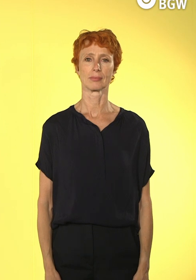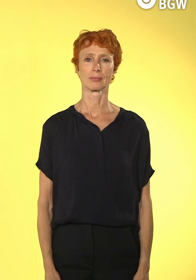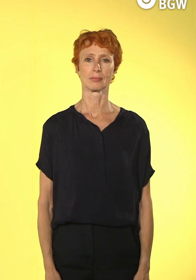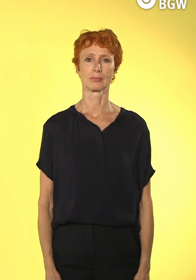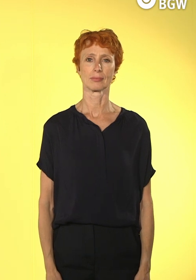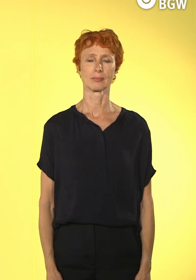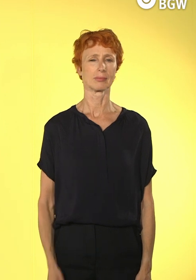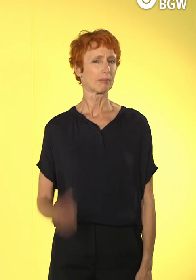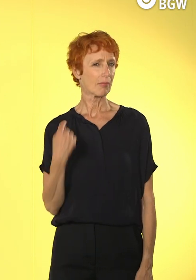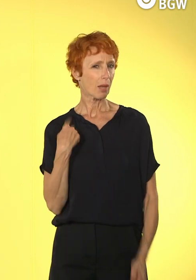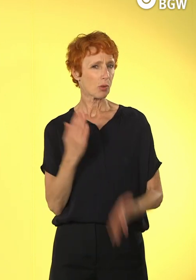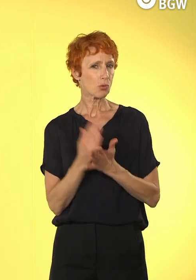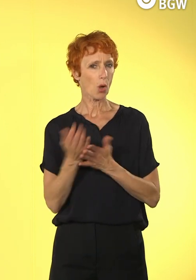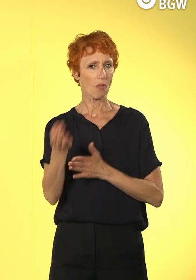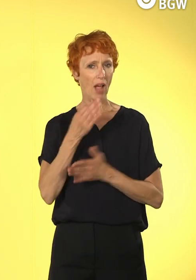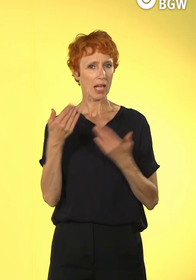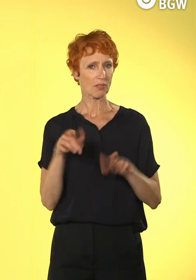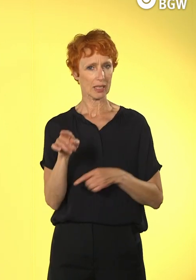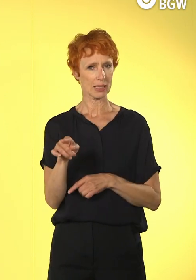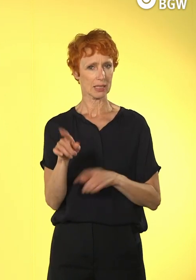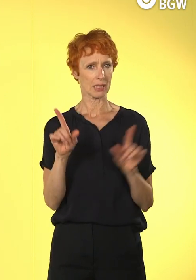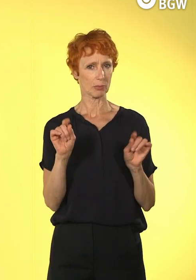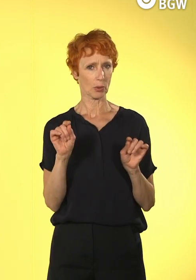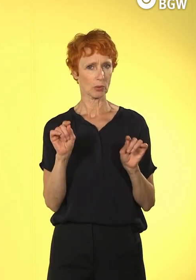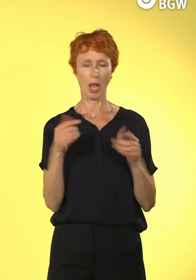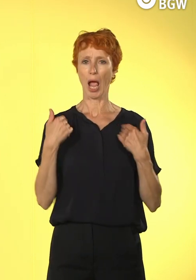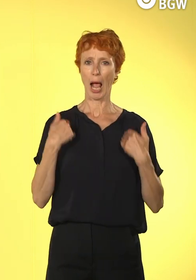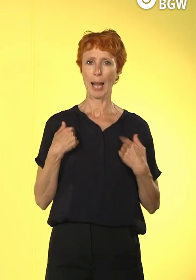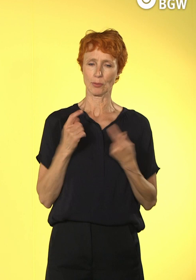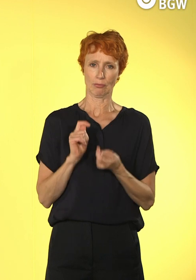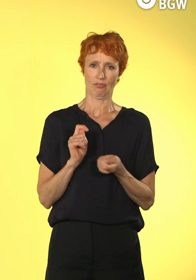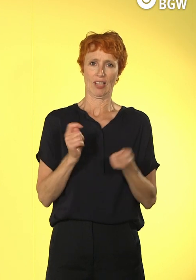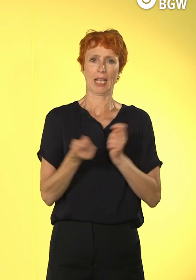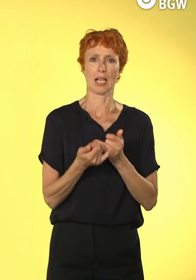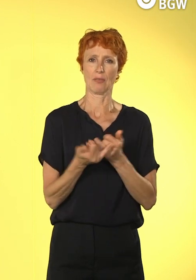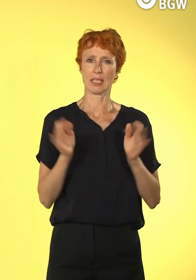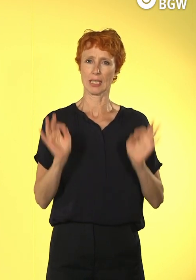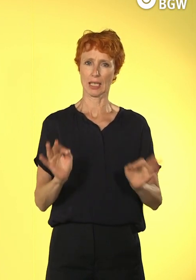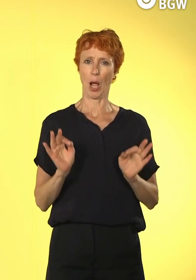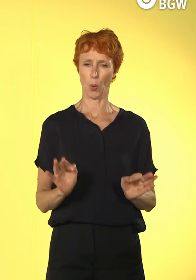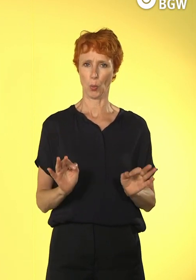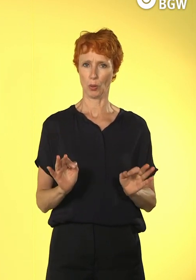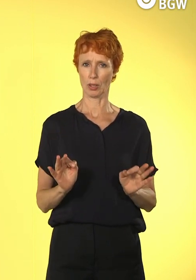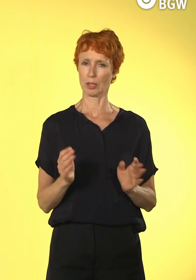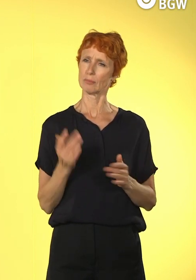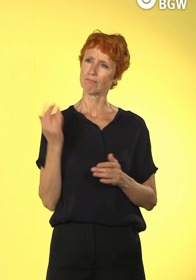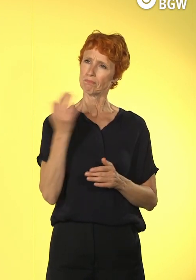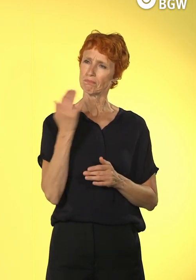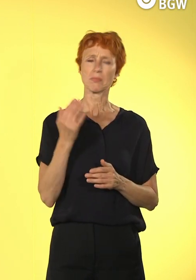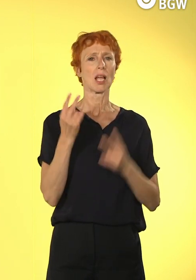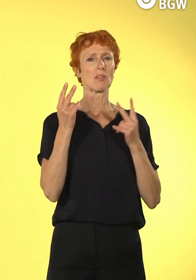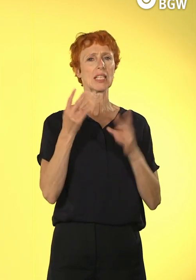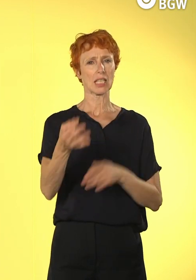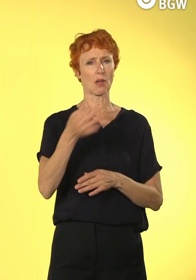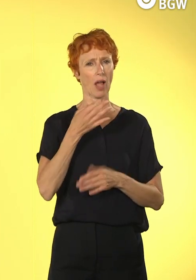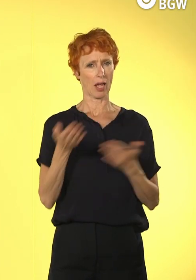Eben war ja schon die Frage, wie kann man denn Haltungen verändern? Ich glaube, das ist eine ganz wichtige Frage, nicht nur